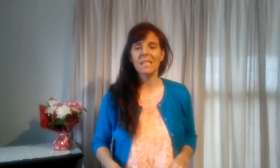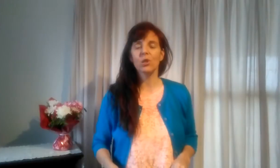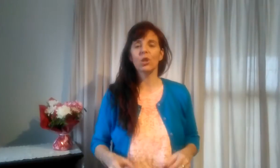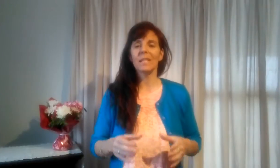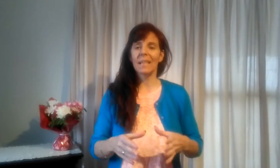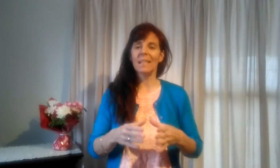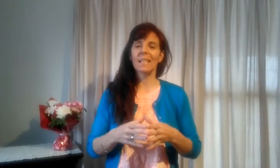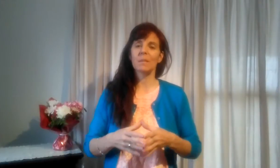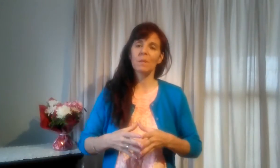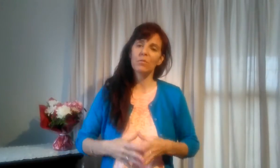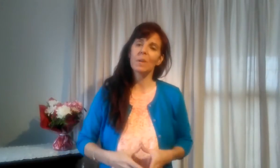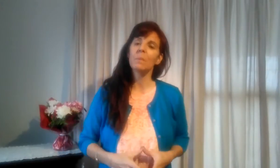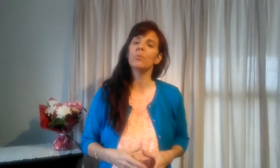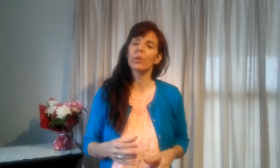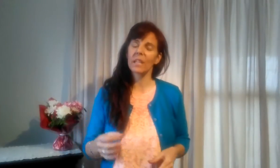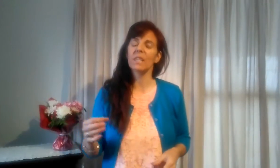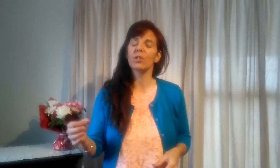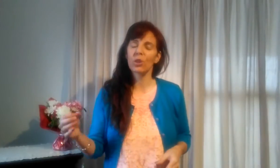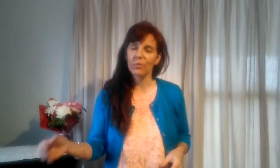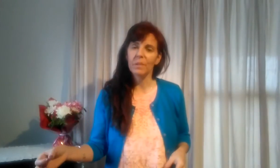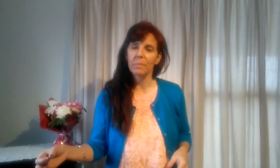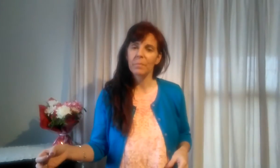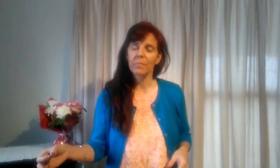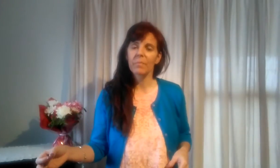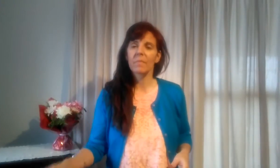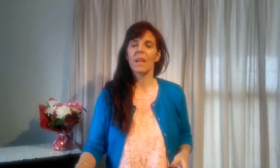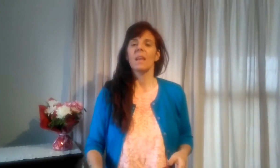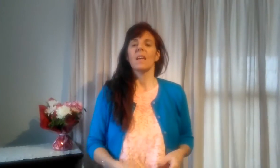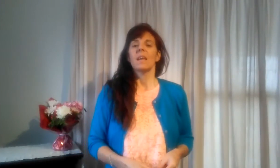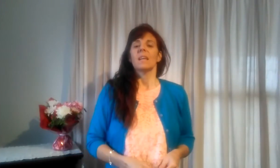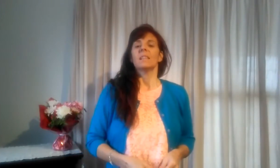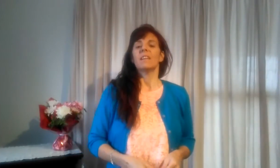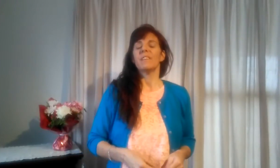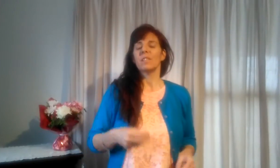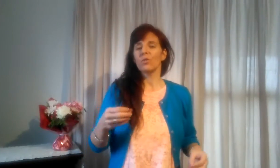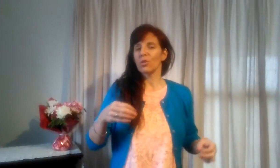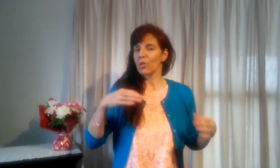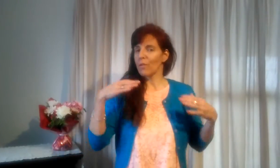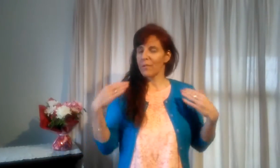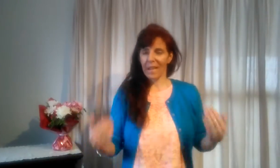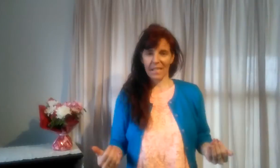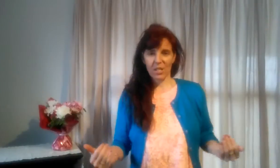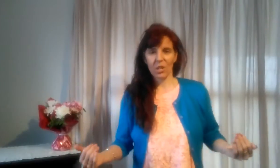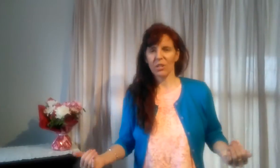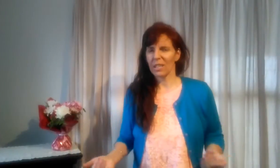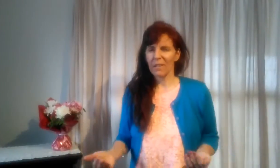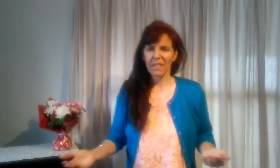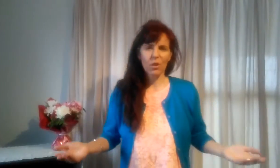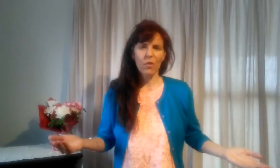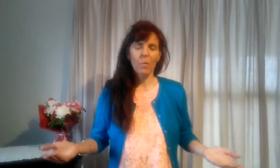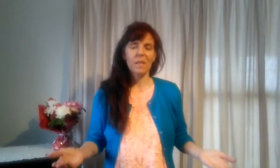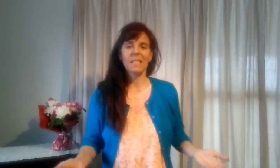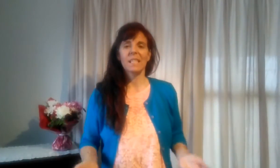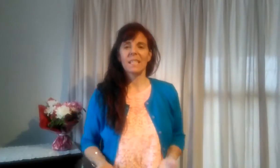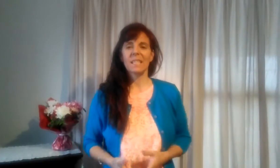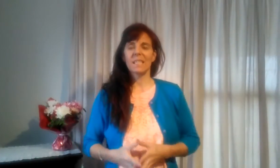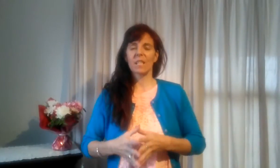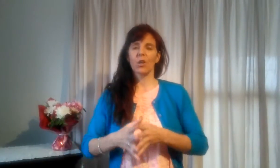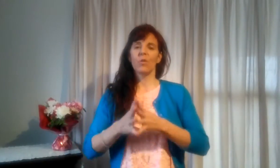'intitule « Gagnez le respect de vous-même pour recréer votre vie. » De la façon dont on va faire ça, de quelle façon qu va procéder, c'est que